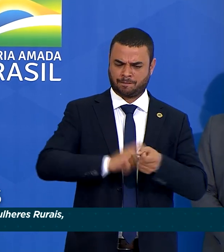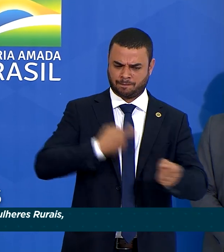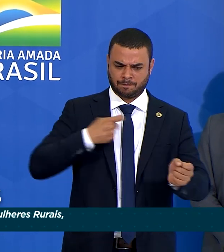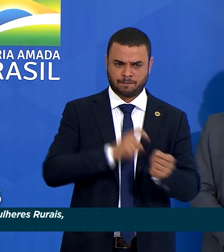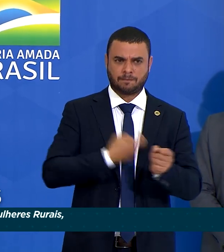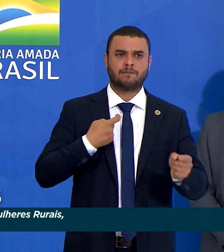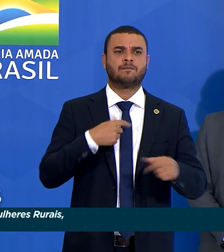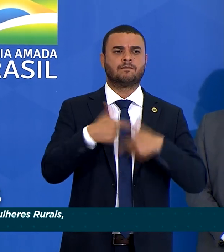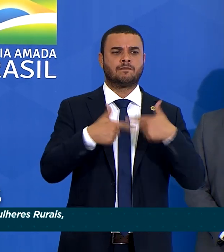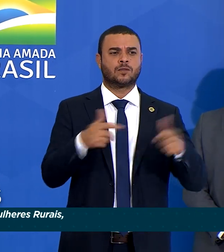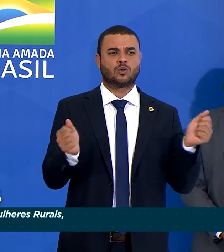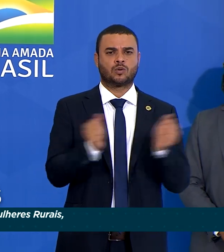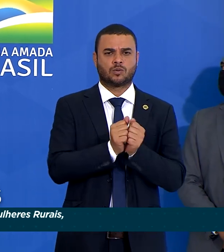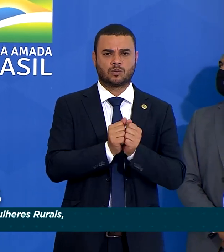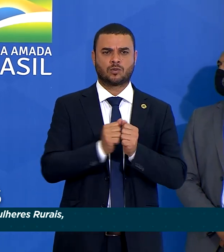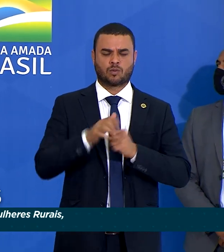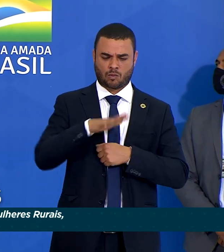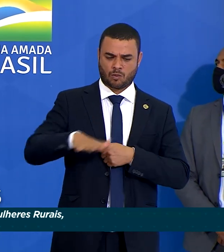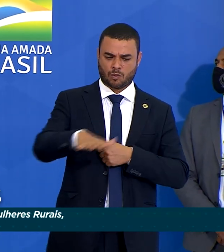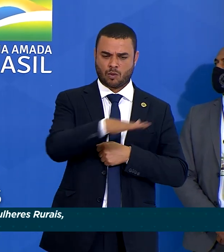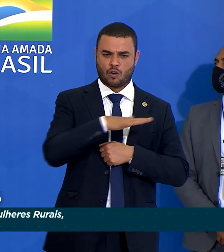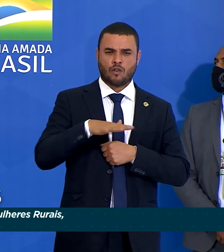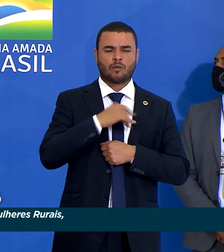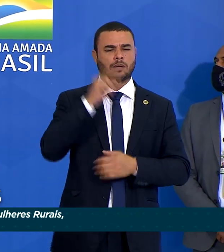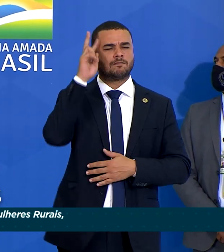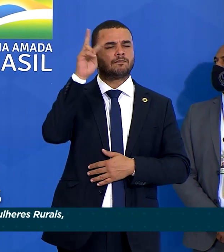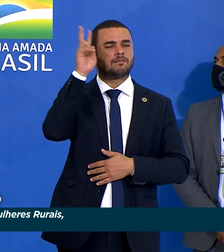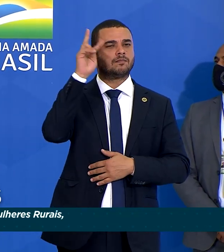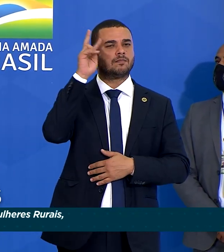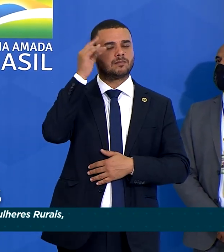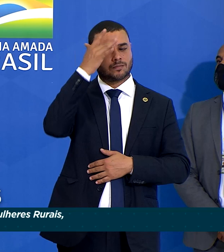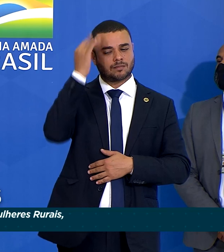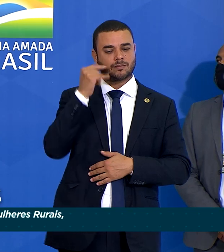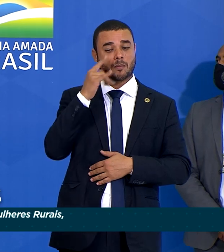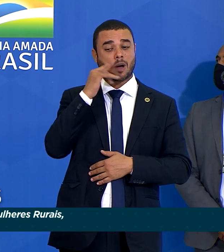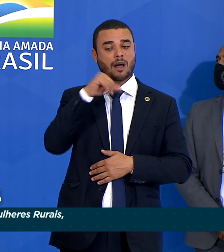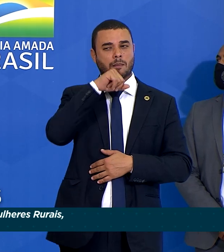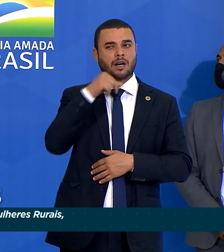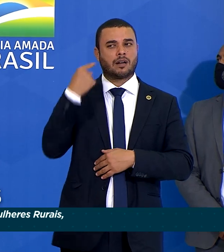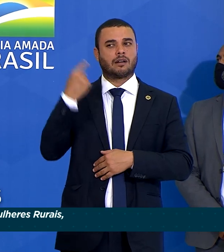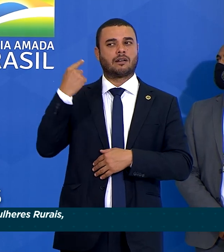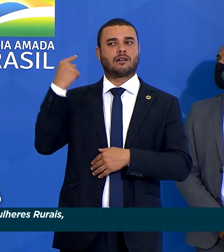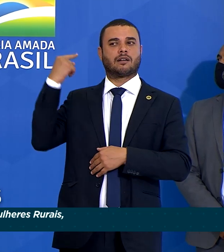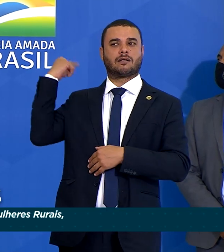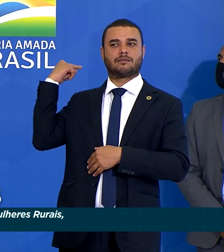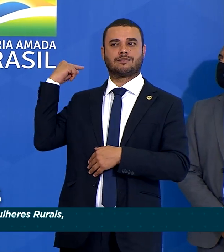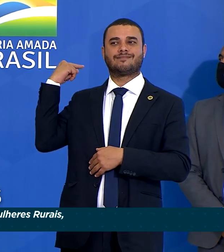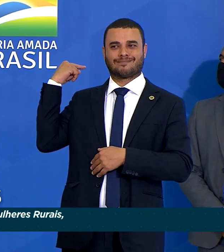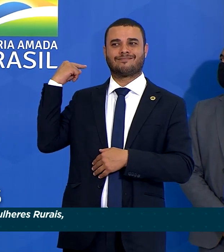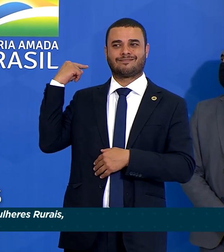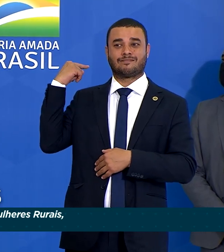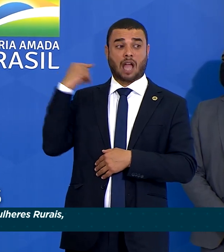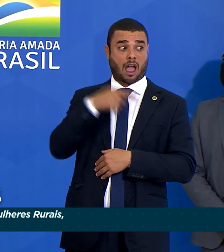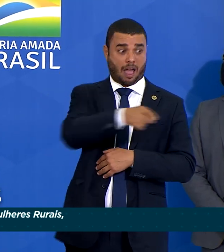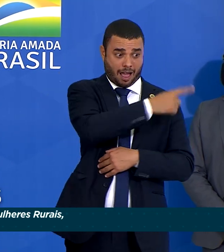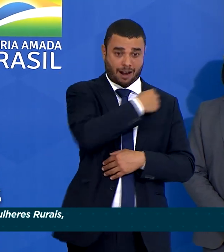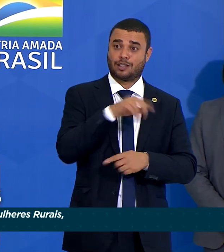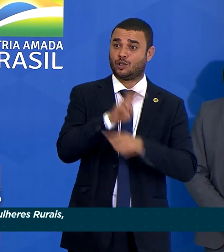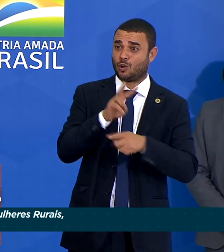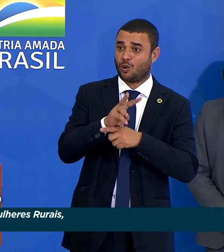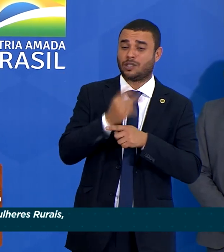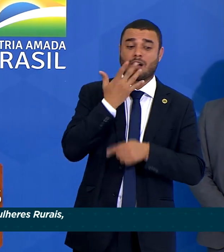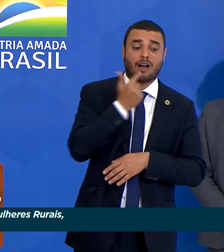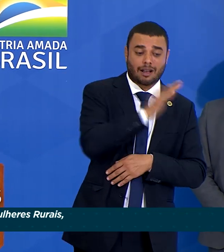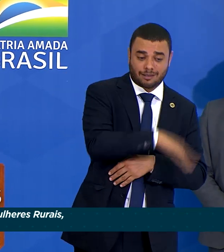de seus povos, a memória de seus ancestrais. São elas que cuidam das crianças e dos idosos e